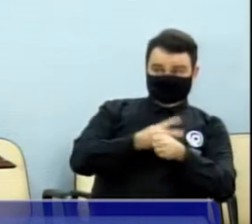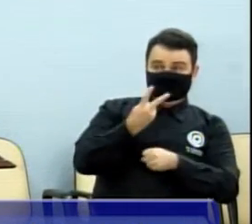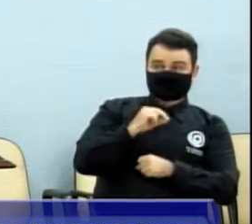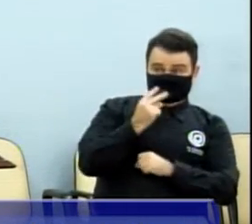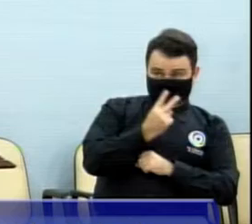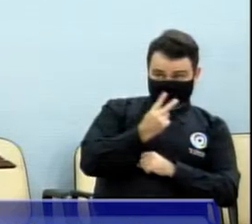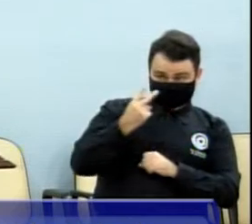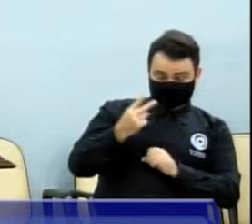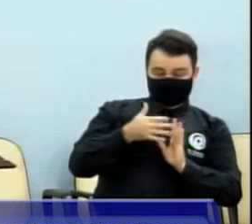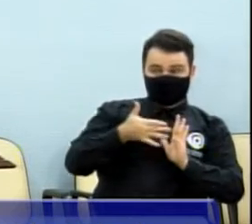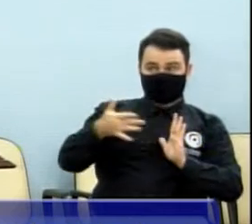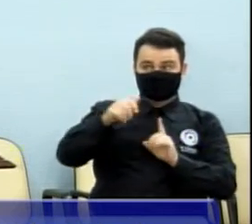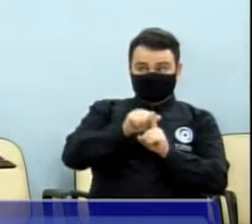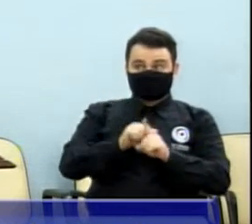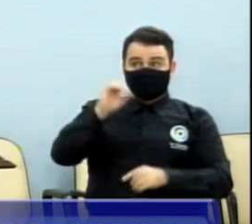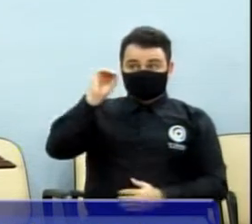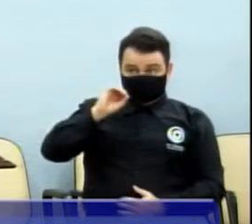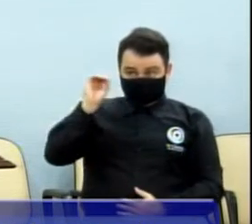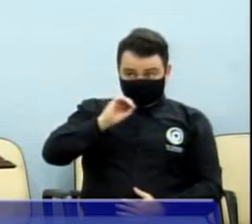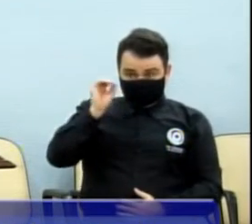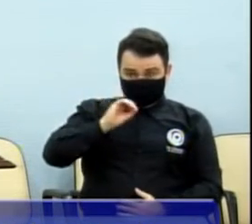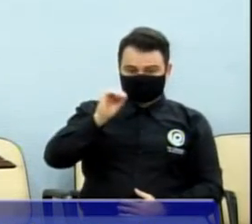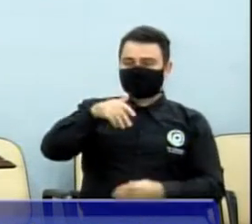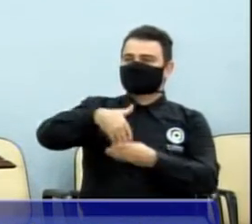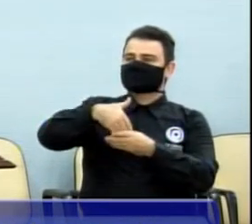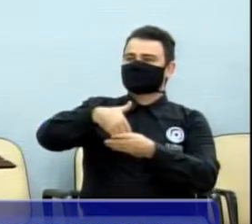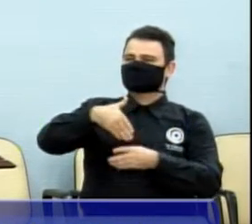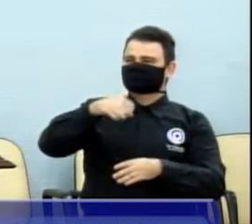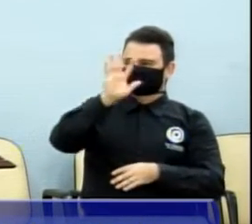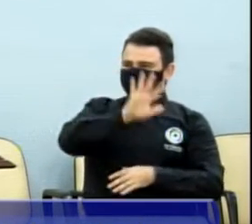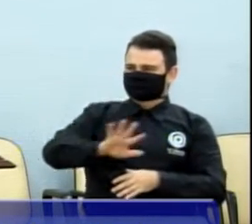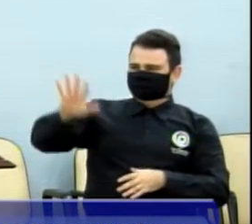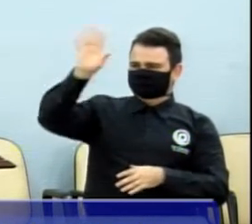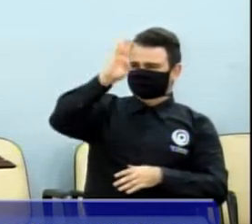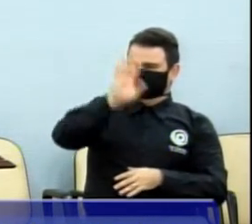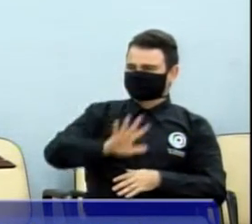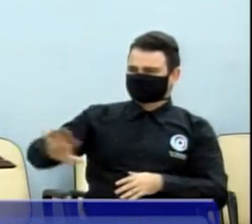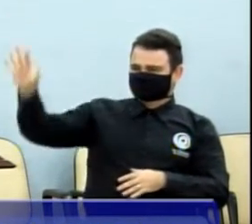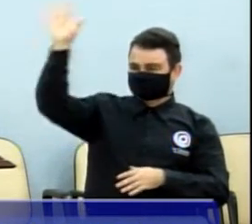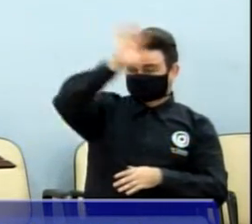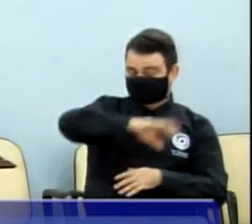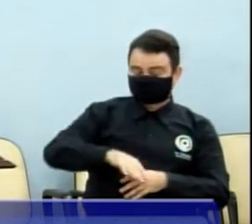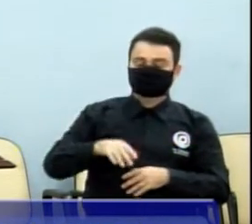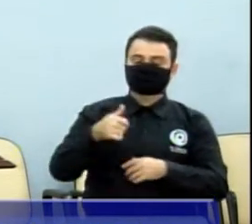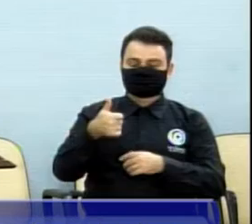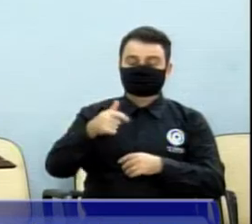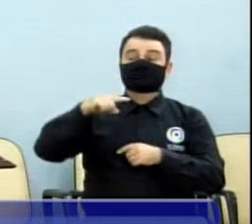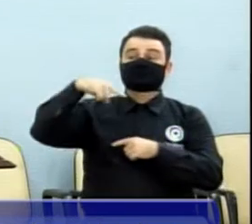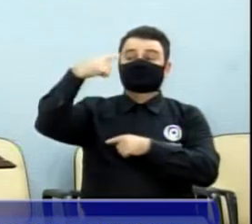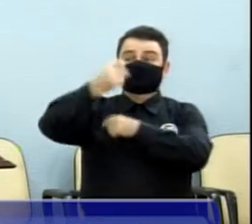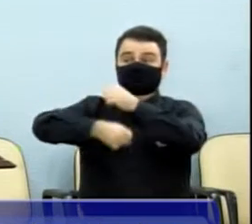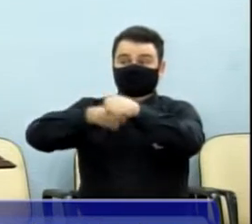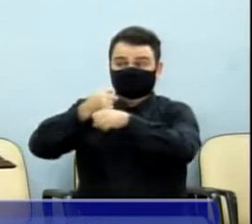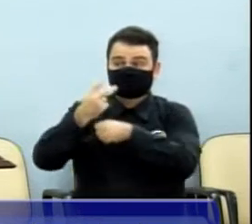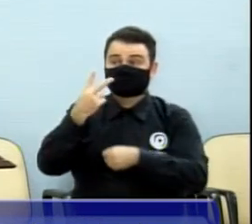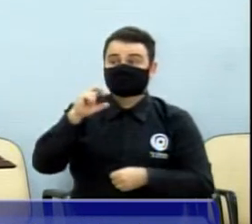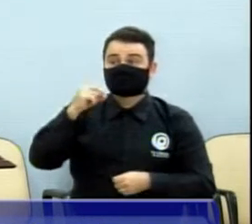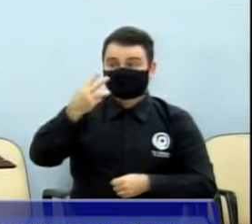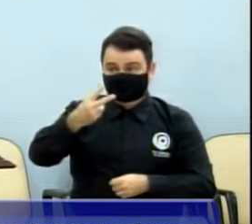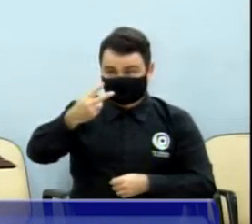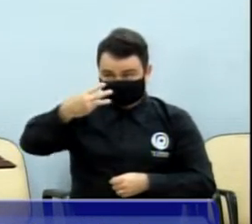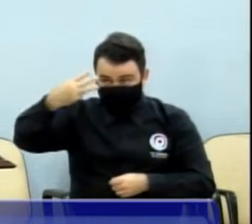pleito para novos conselheiros tutelares, e não pode permitir que Rio Preto permaneça somente com 10 conselheiros.